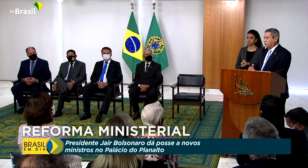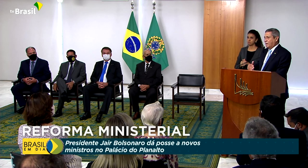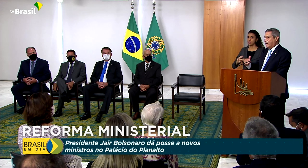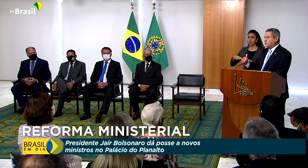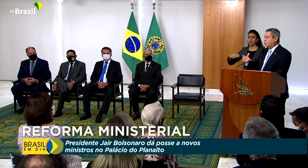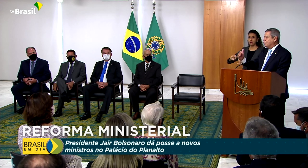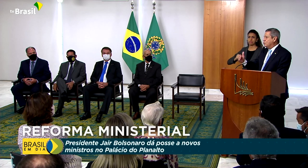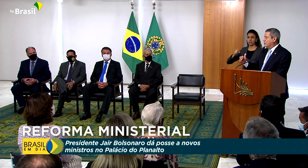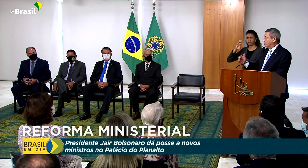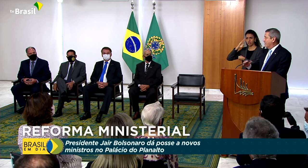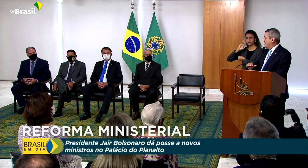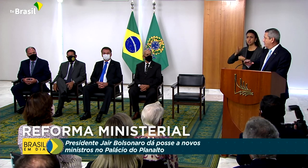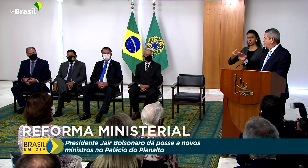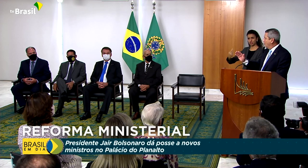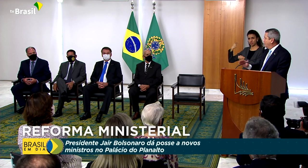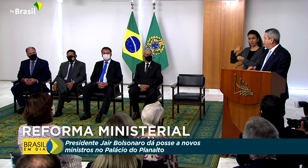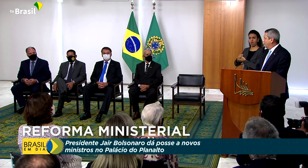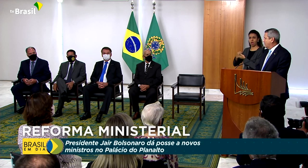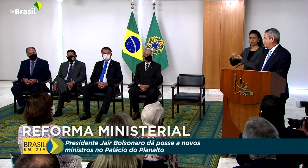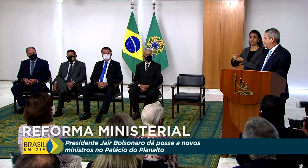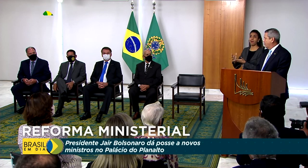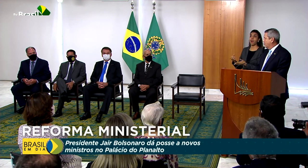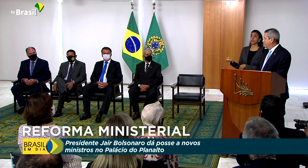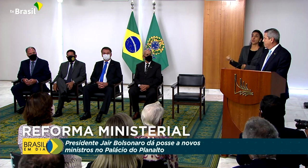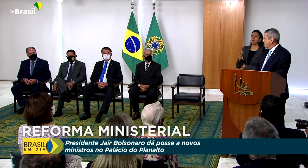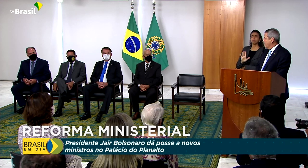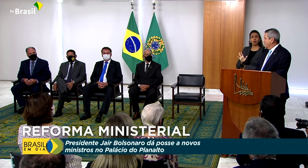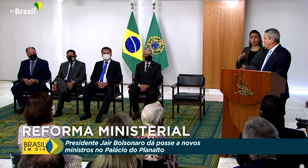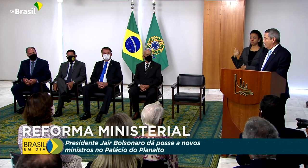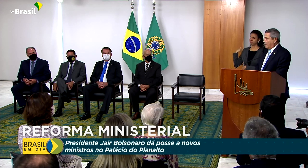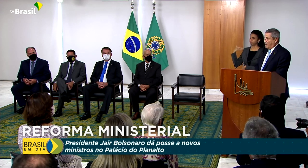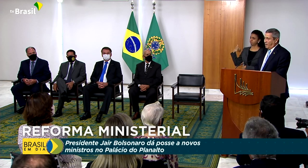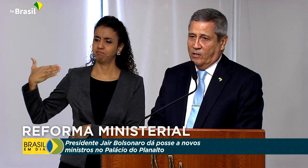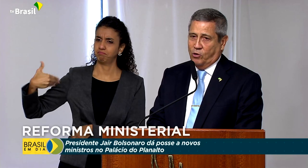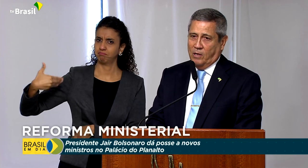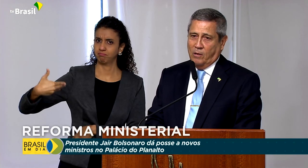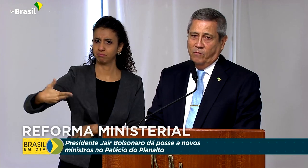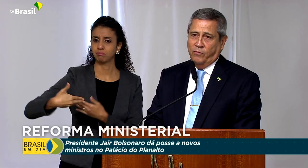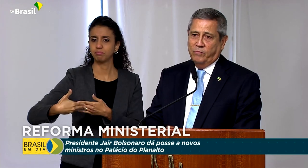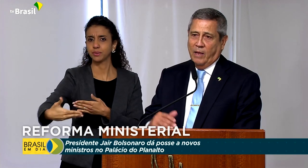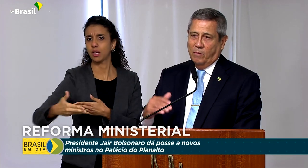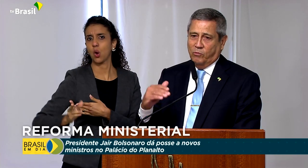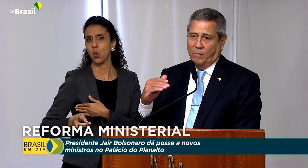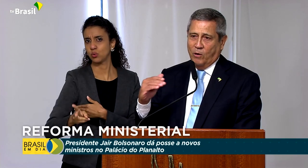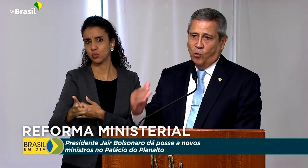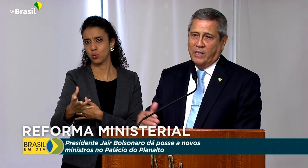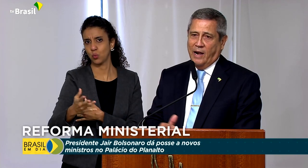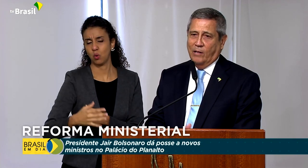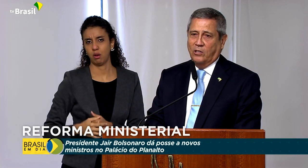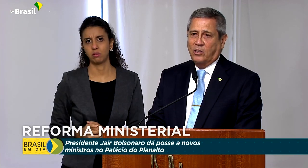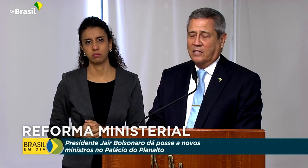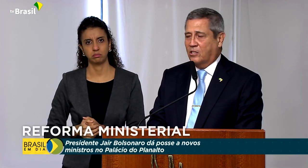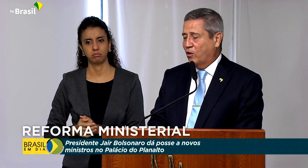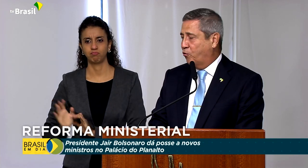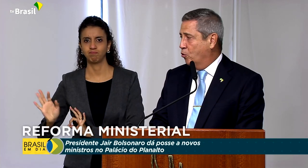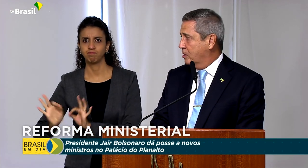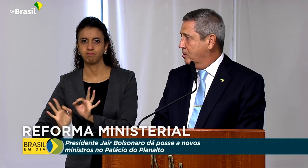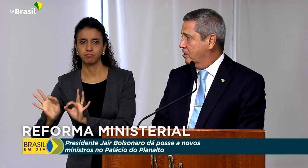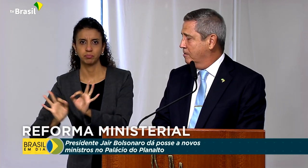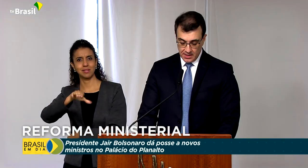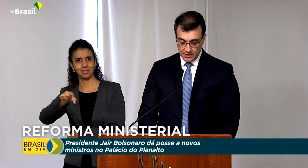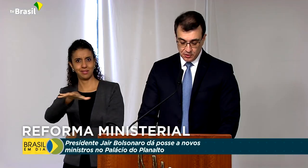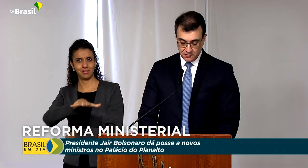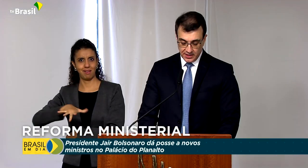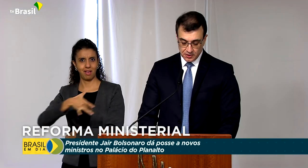auxiliado, é um trabalho que continua, não tem nada de novo no que está sendo feito. Ela só é um trabalho coordenado entre as três